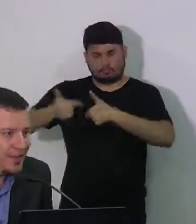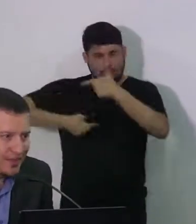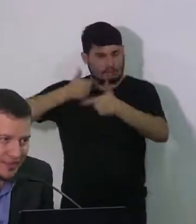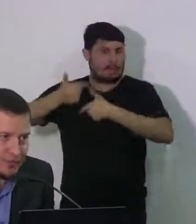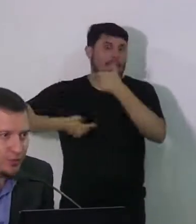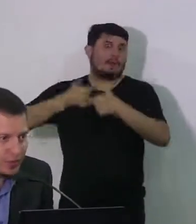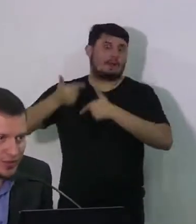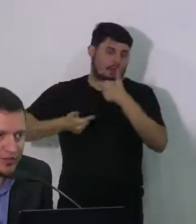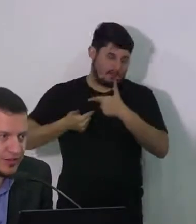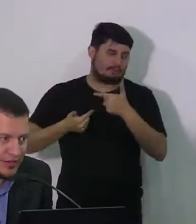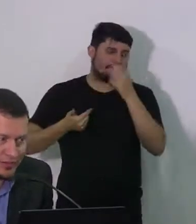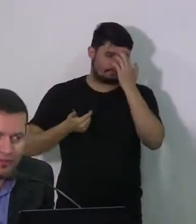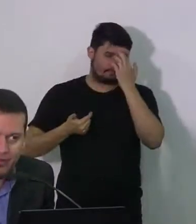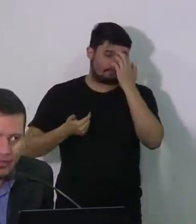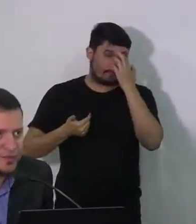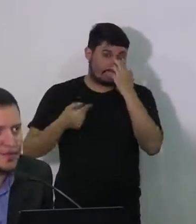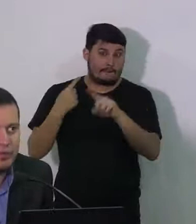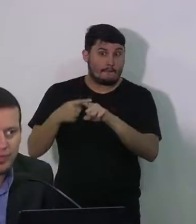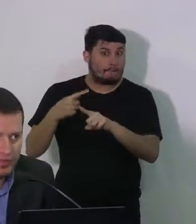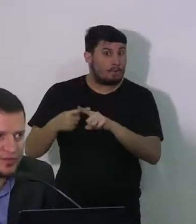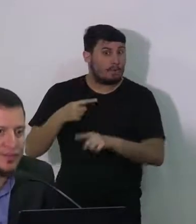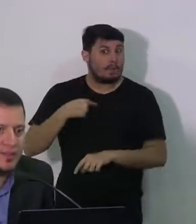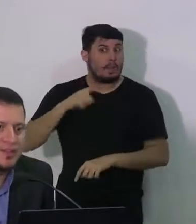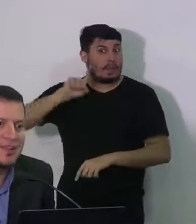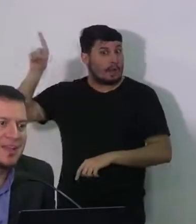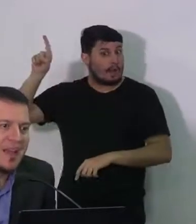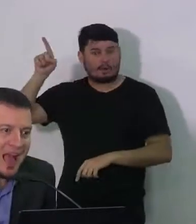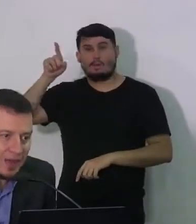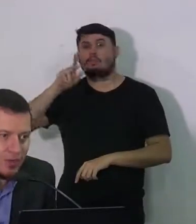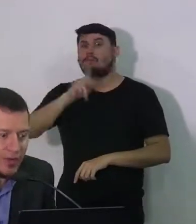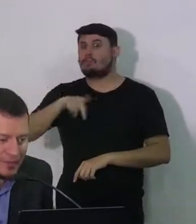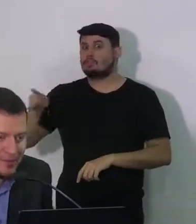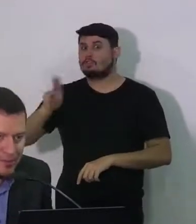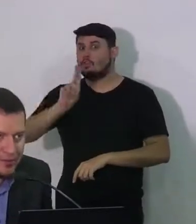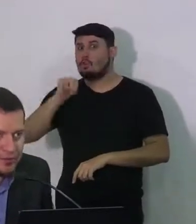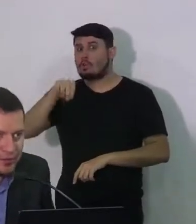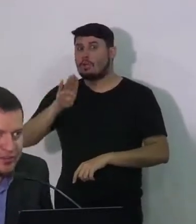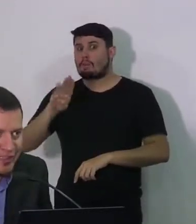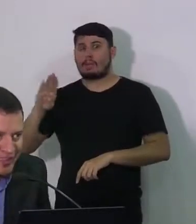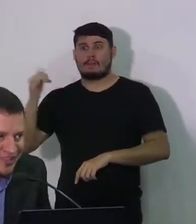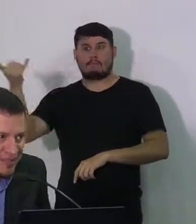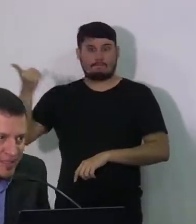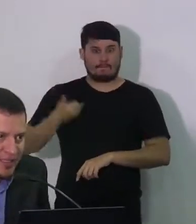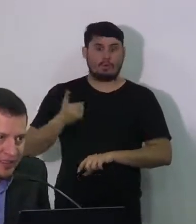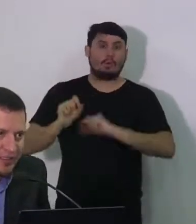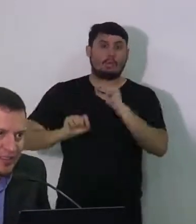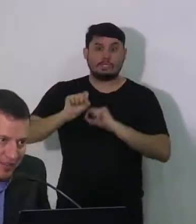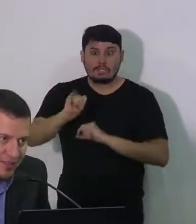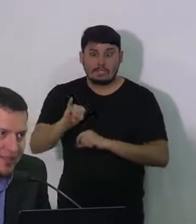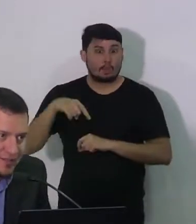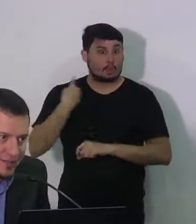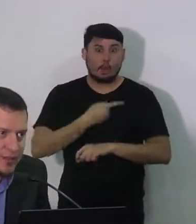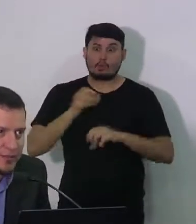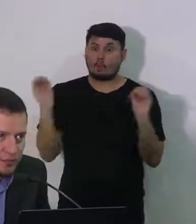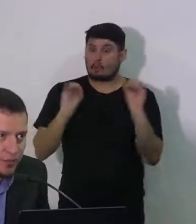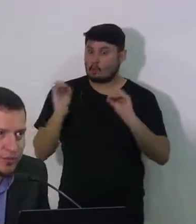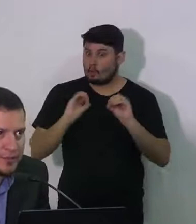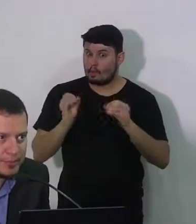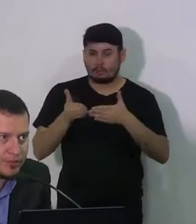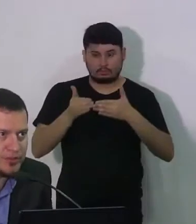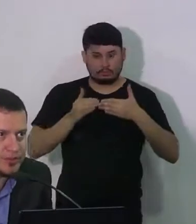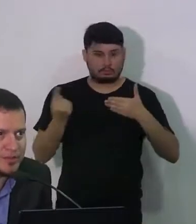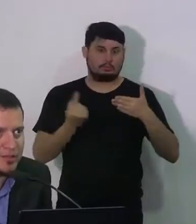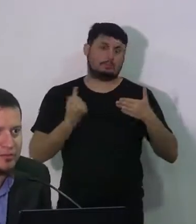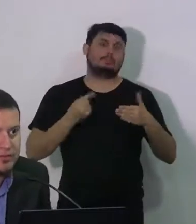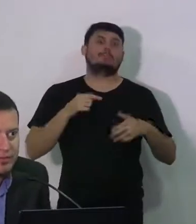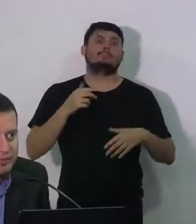UNB e ele mostrando que se a gente não tivesse feito o a gente fez agora, essa semana, essa semana que a gente está já seria a semana do